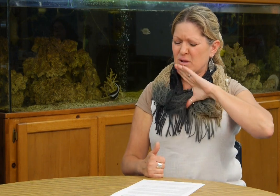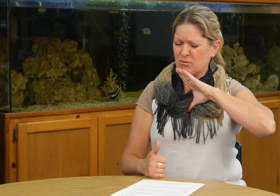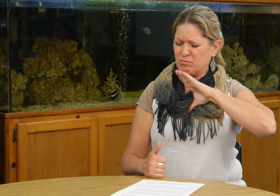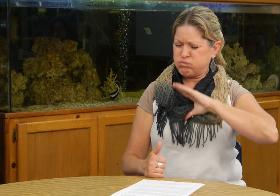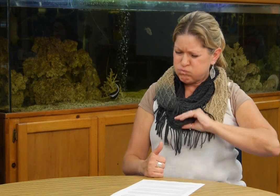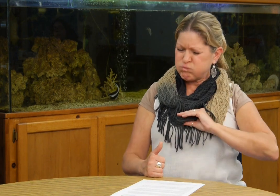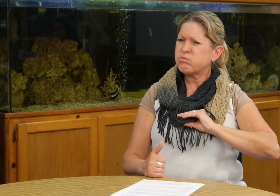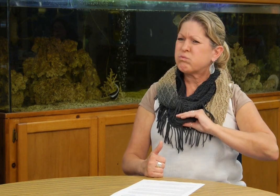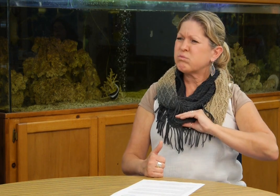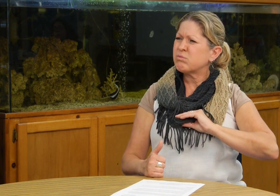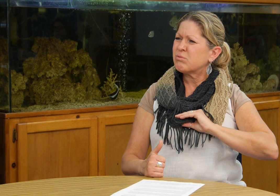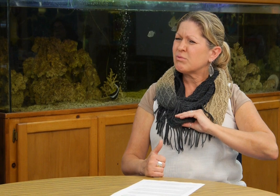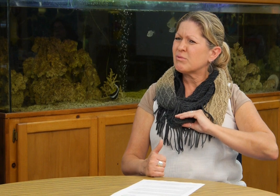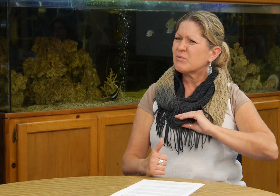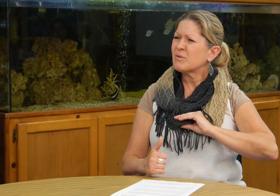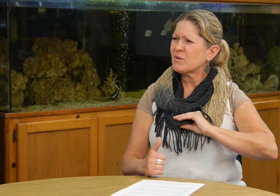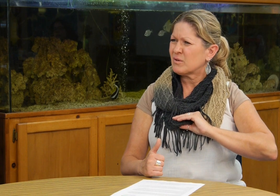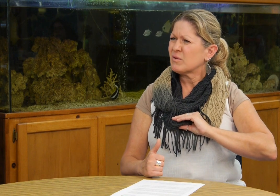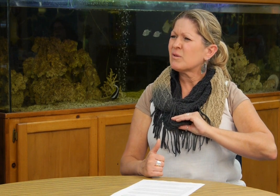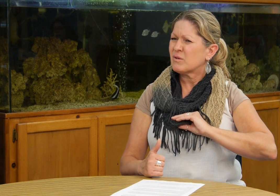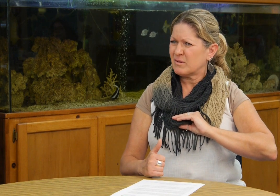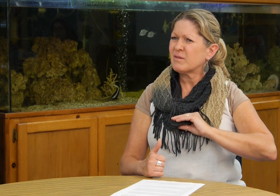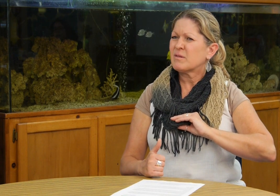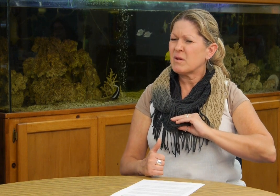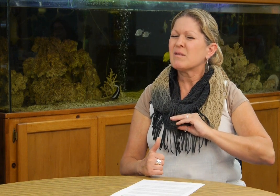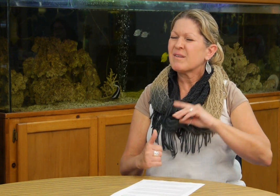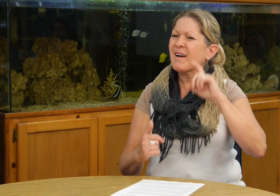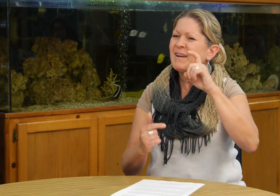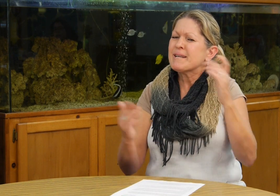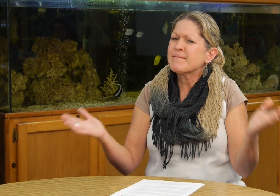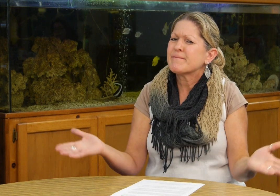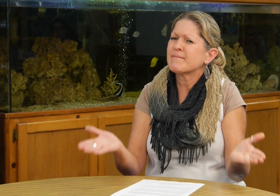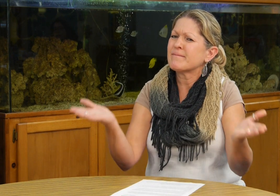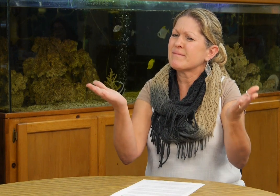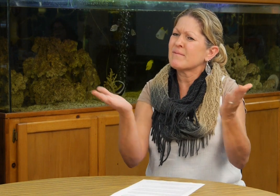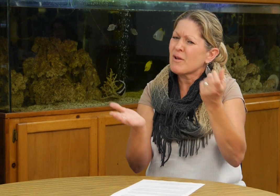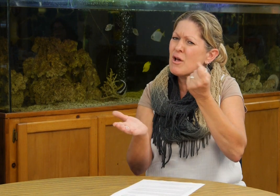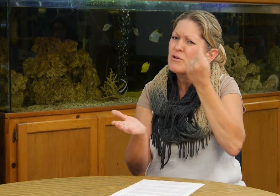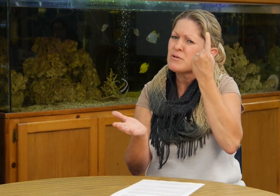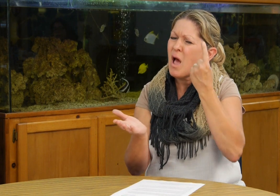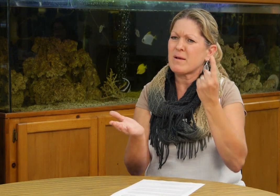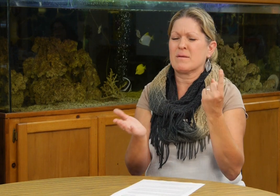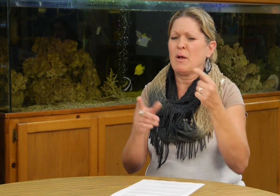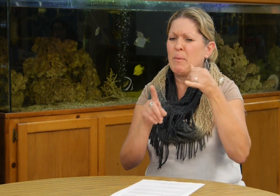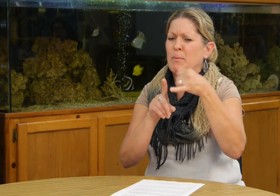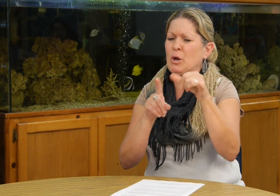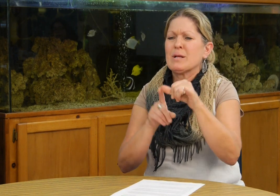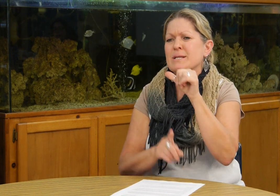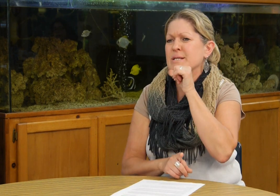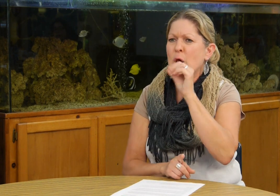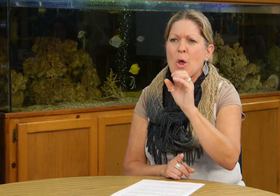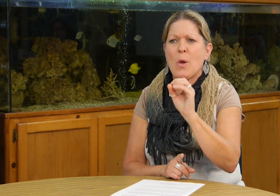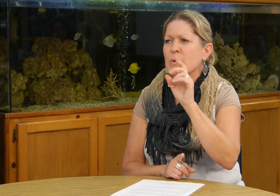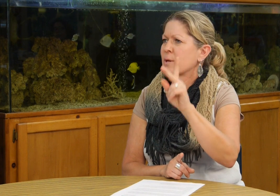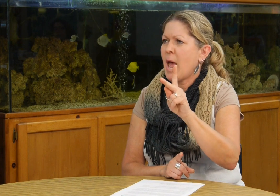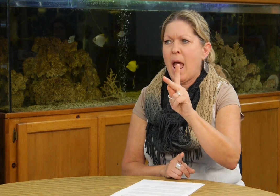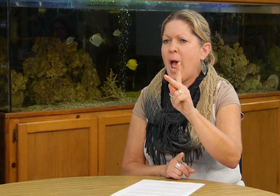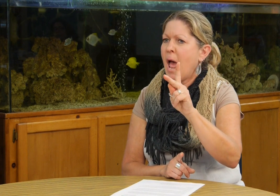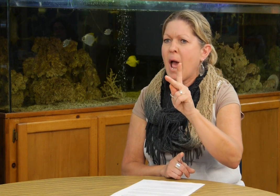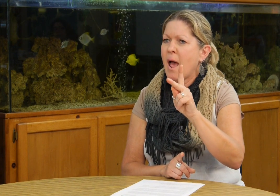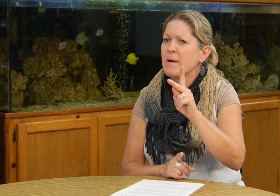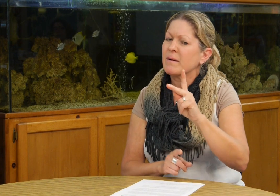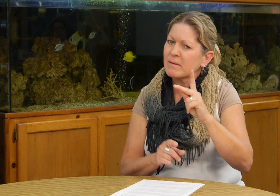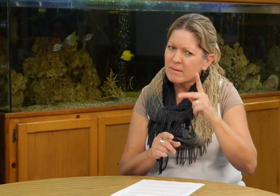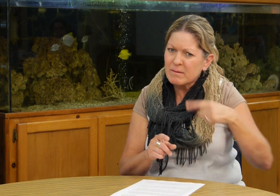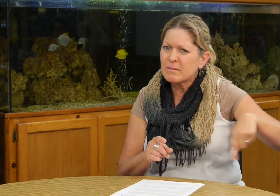tiene muchos aspectos por ejemplo cuando se le hace a un niño sentir mal acerca de sí mismo por cómo se le trata eso es algo que se